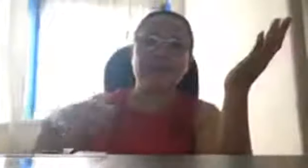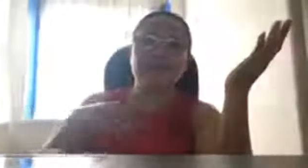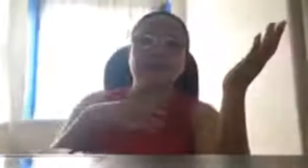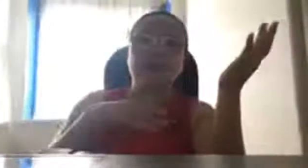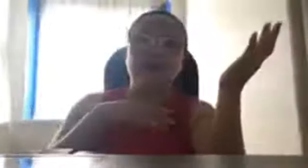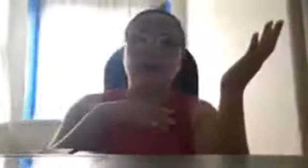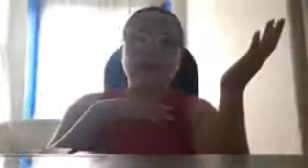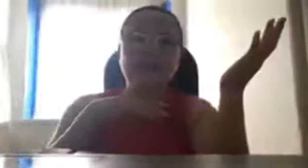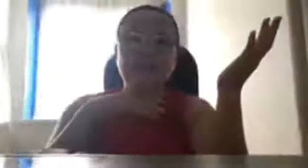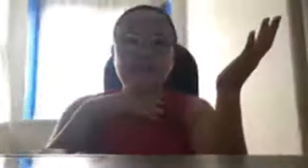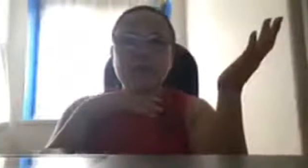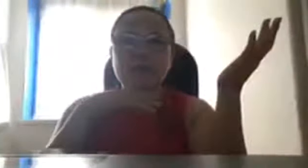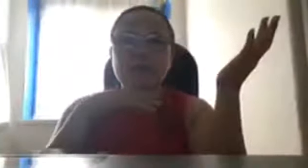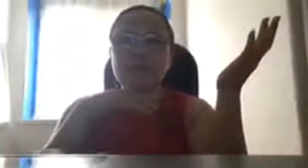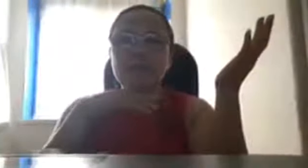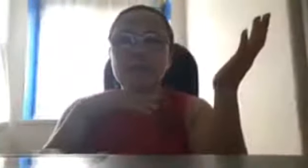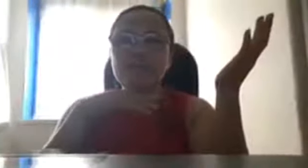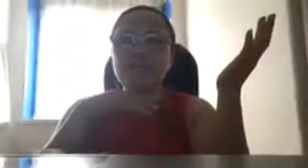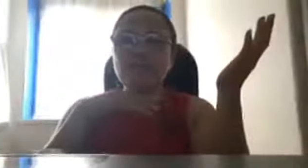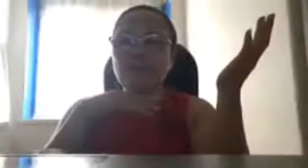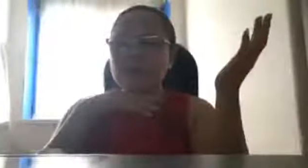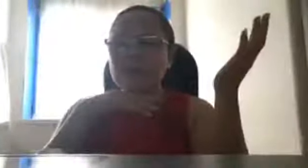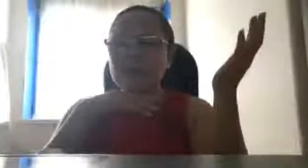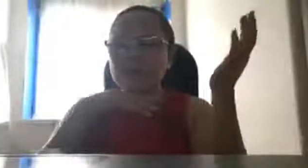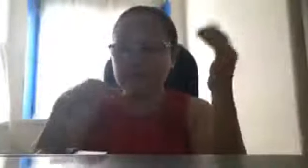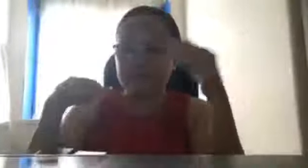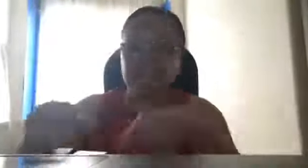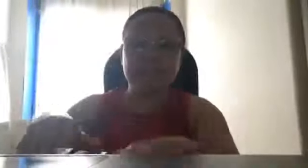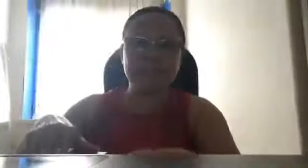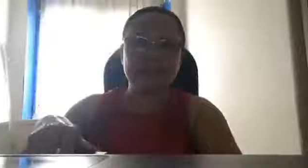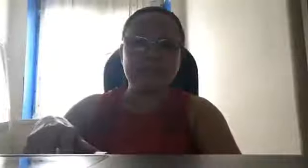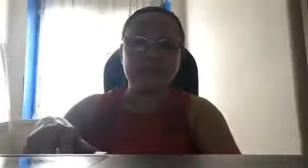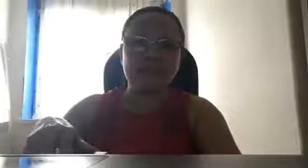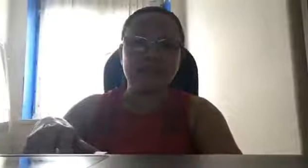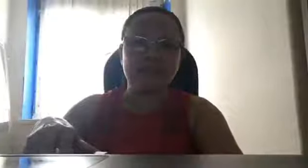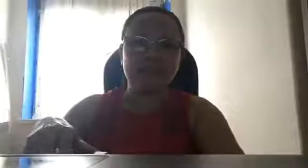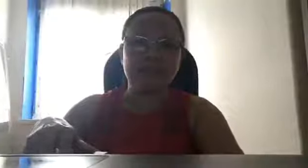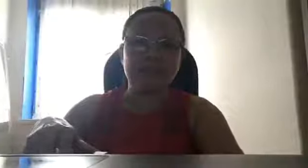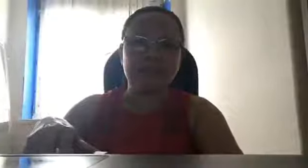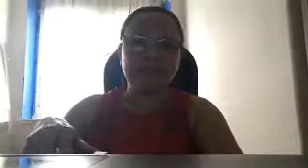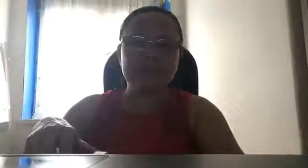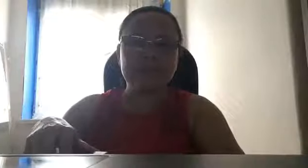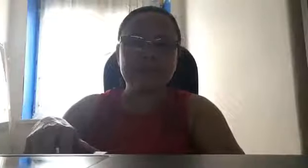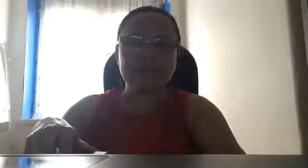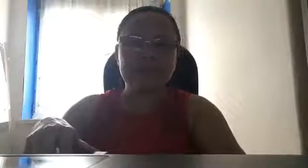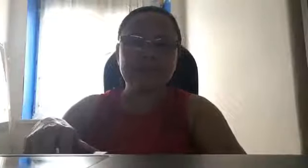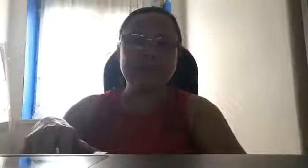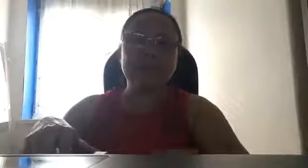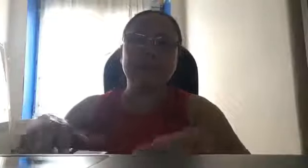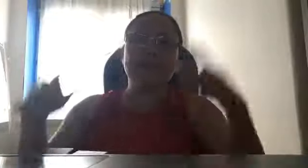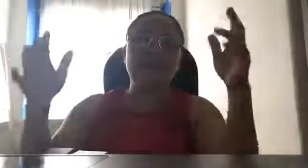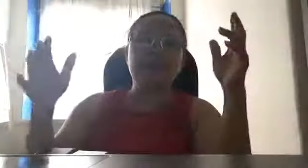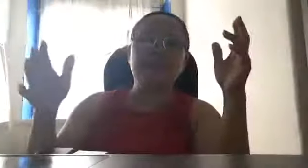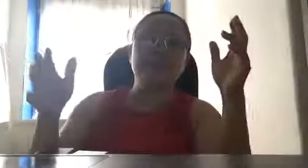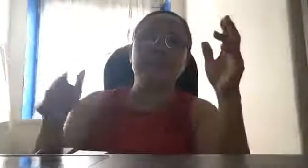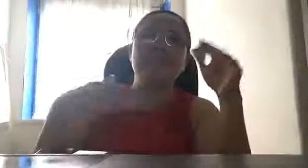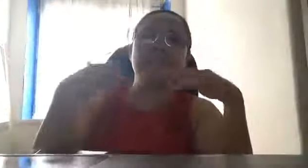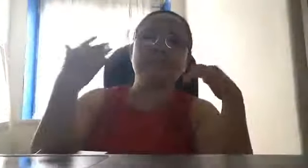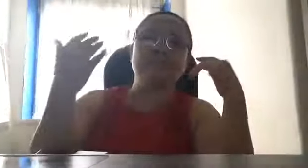ang sasarap ng buhay nila, nandyan sila sa, nandyan sila sa Senado, nandyan sila